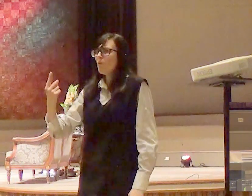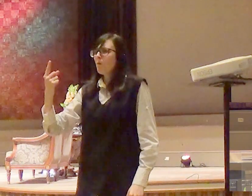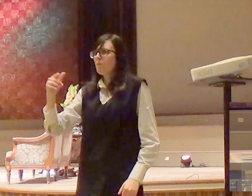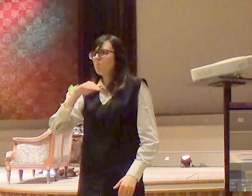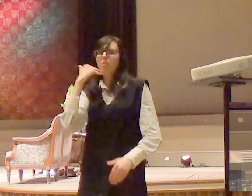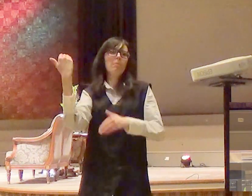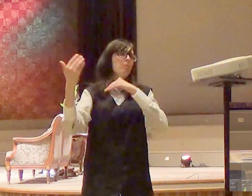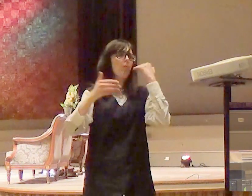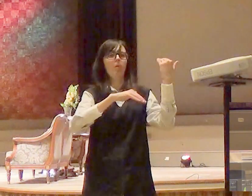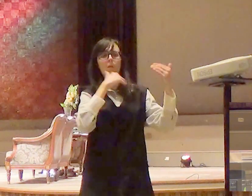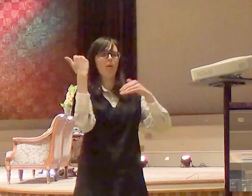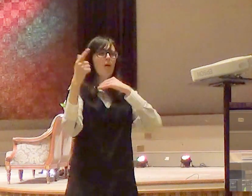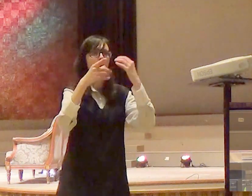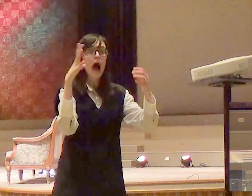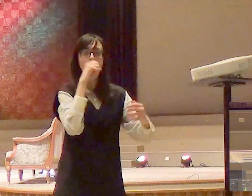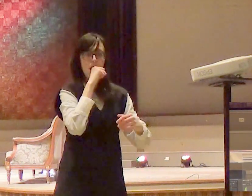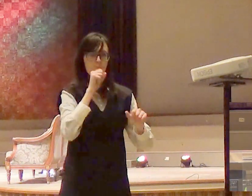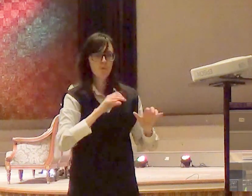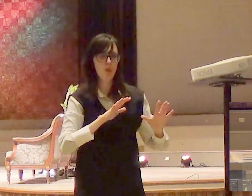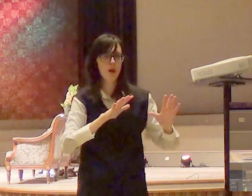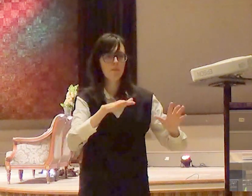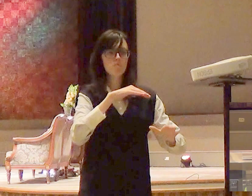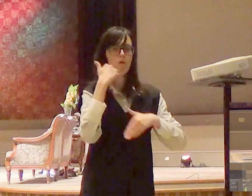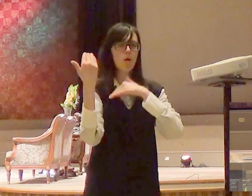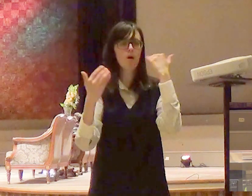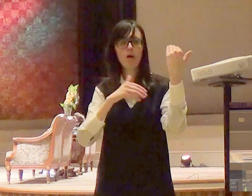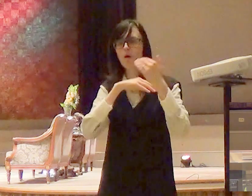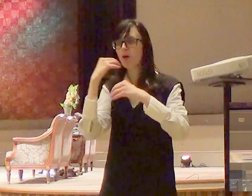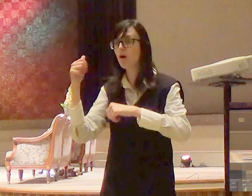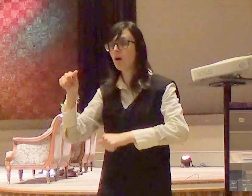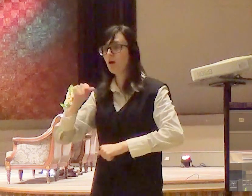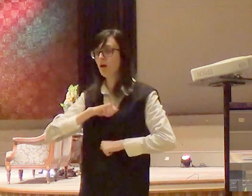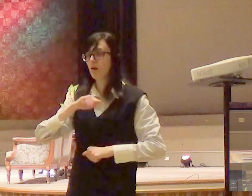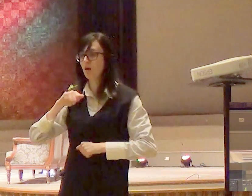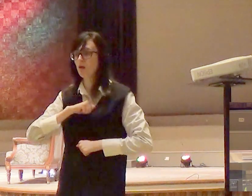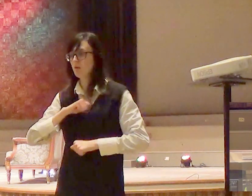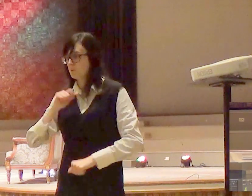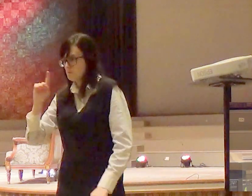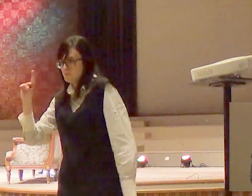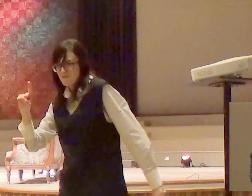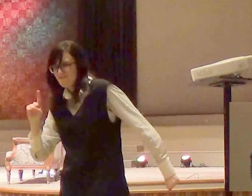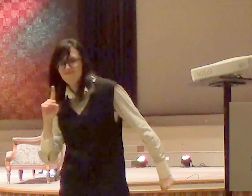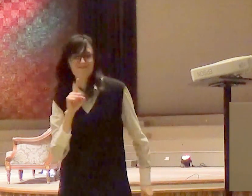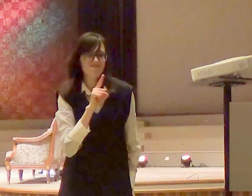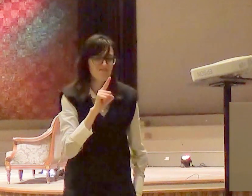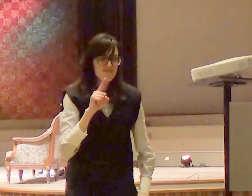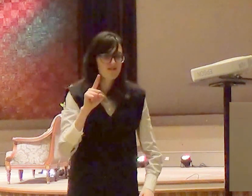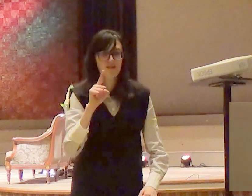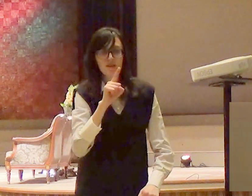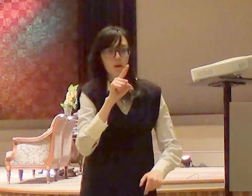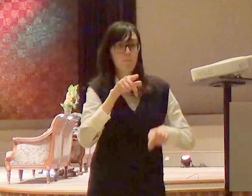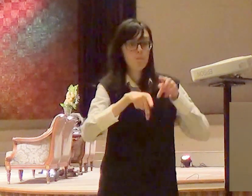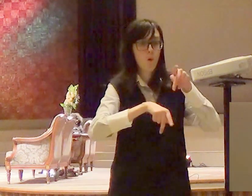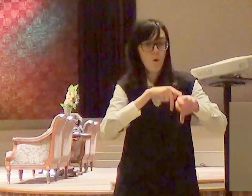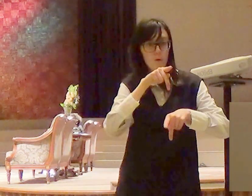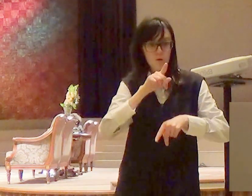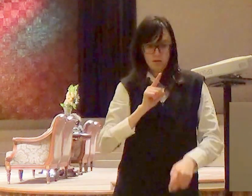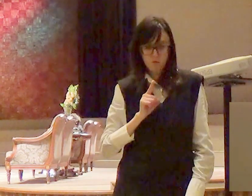praga a gente está morrendo assim vem vem vem ele vai na frente do povo antes de chegar nas